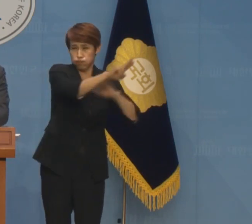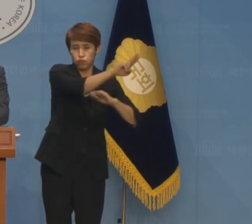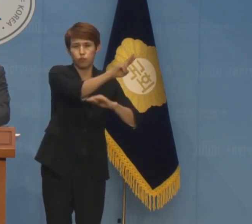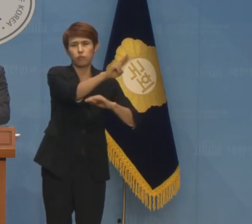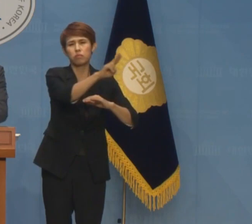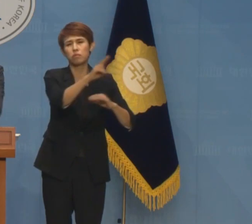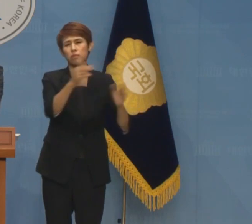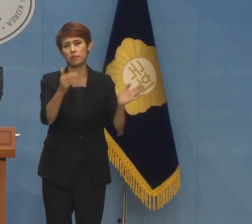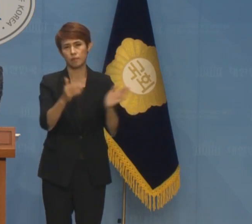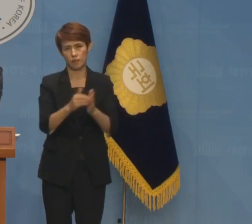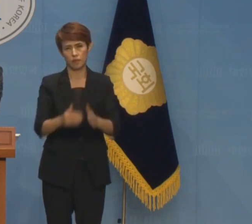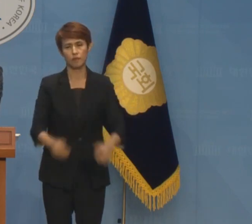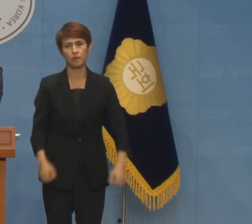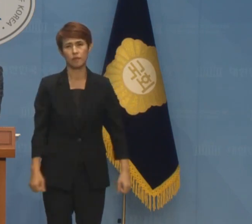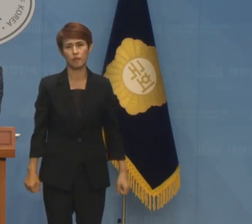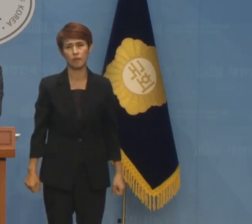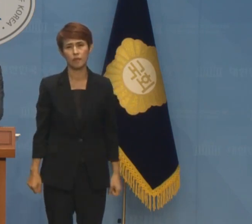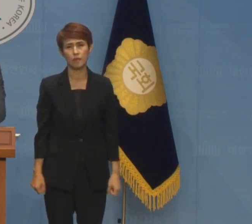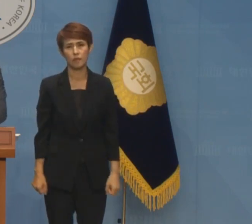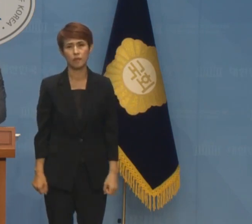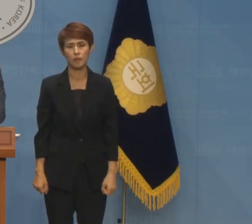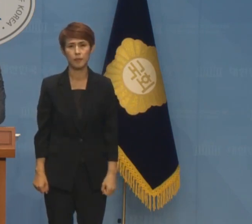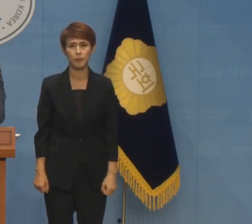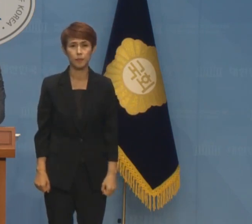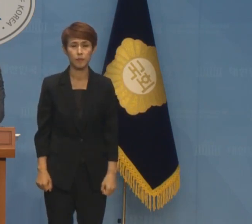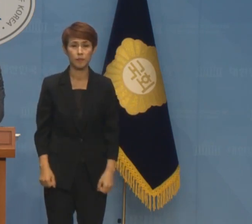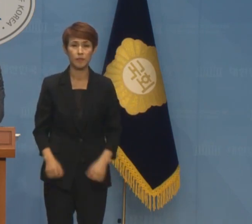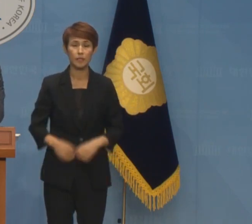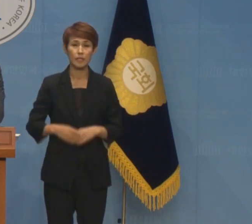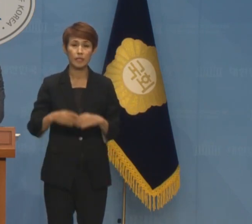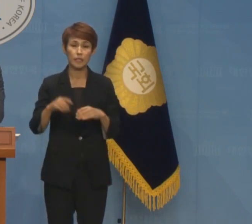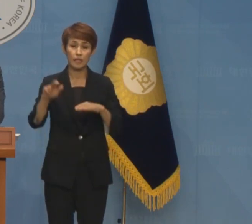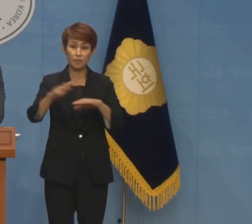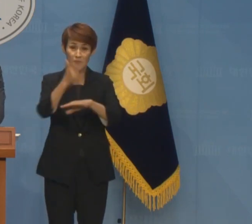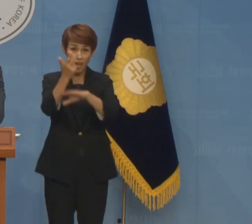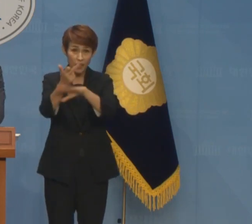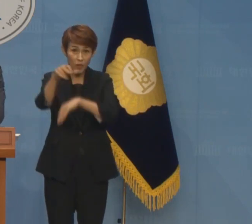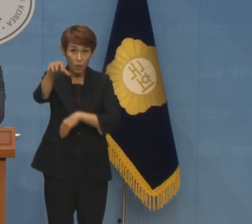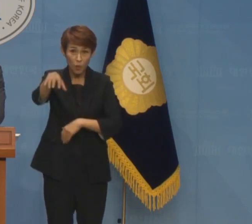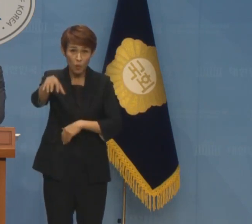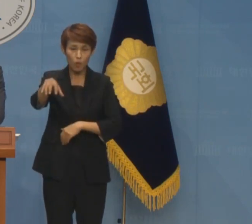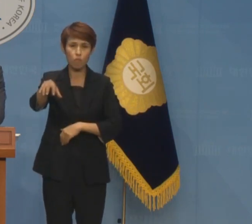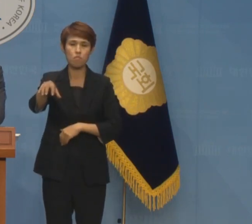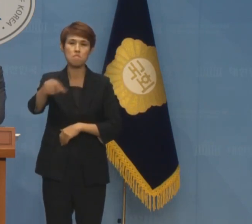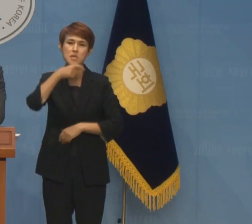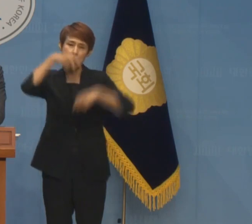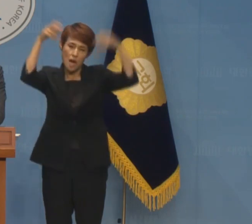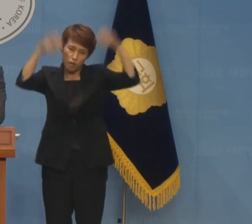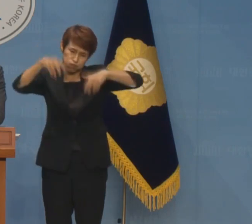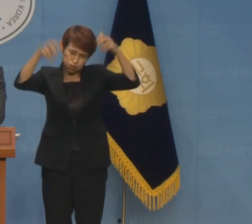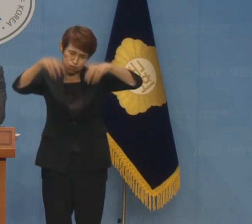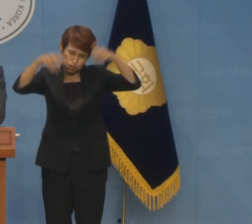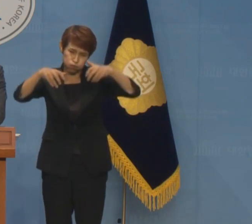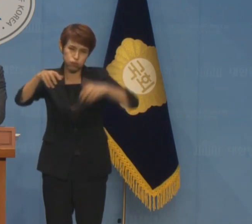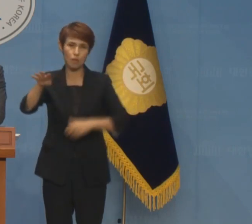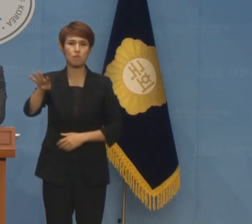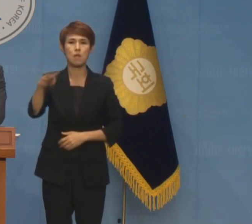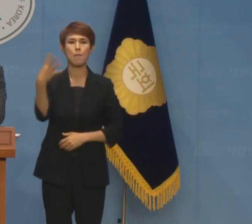벌어졌습니다. 금산군은 추부면의 경우 400mm 가까운